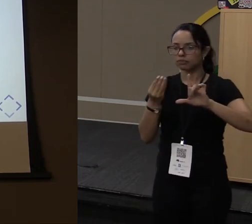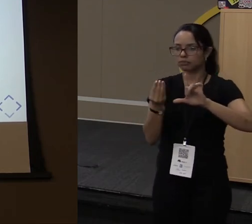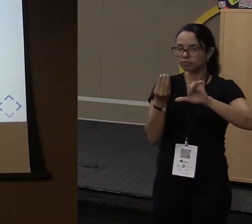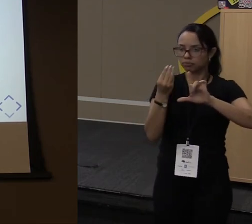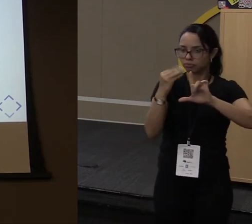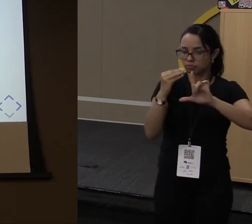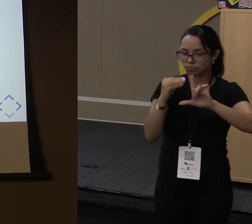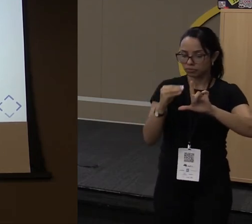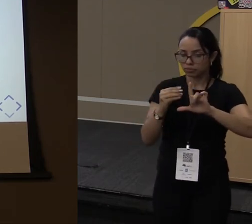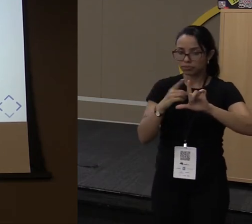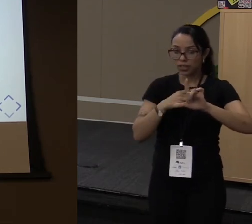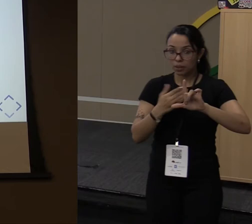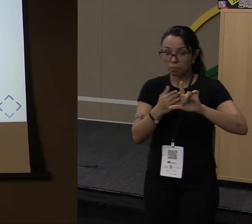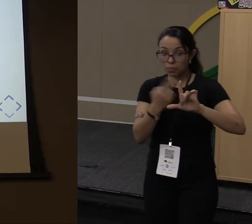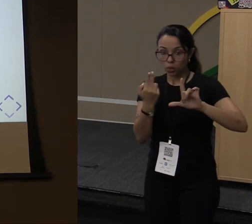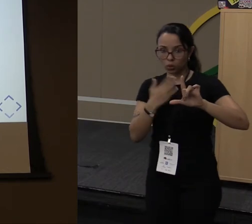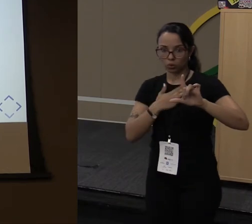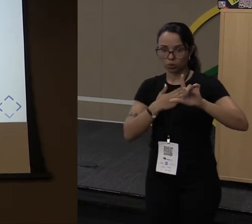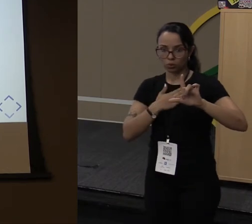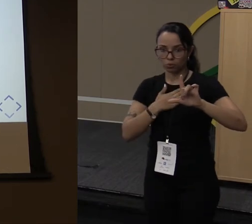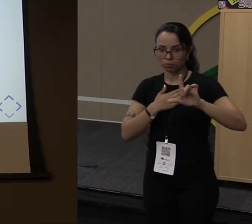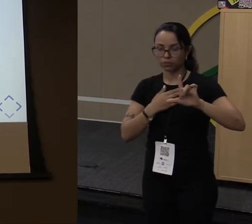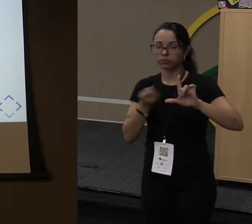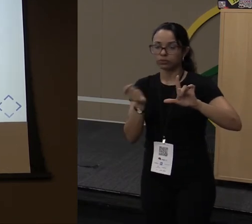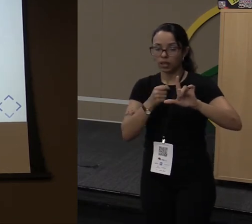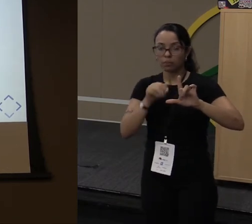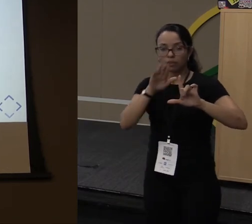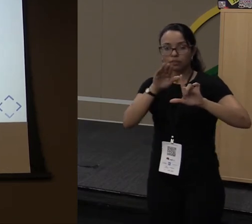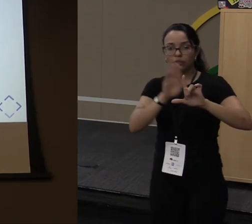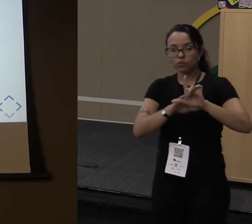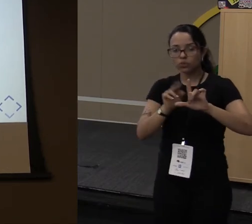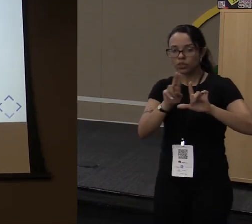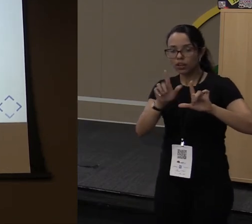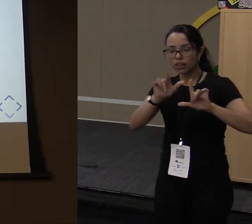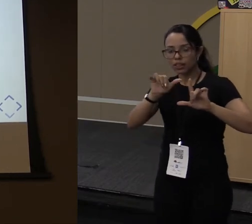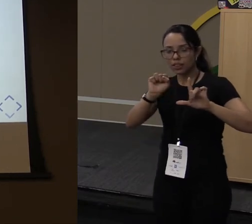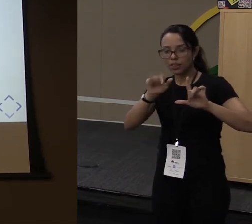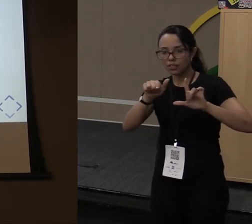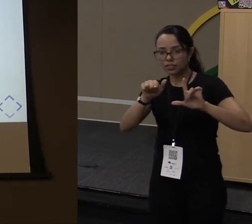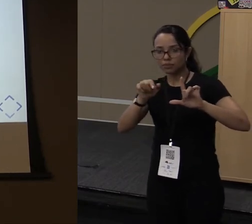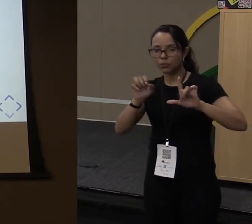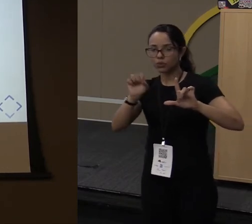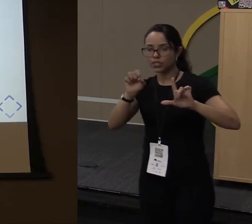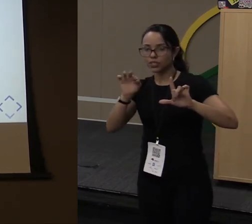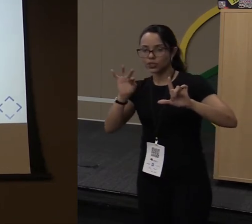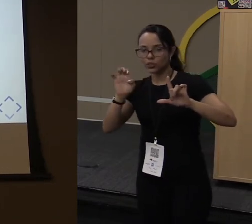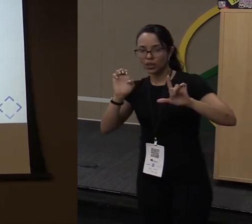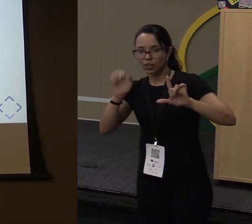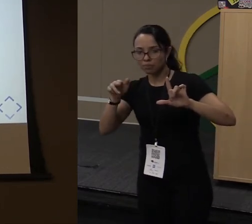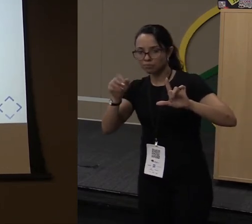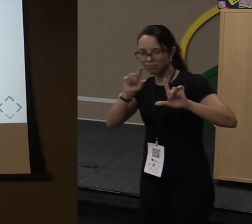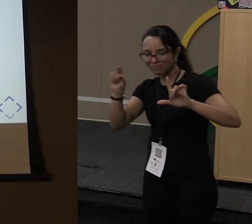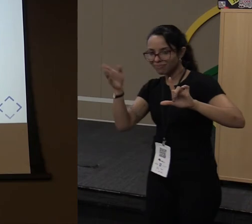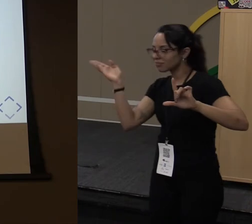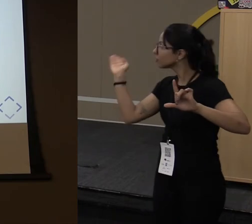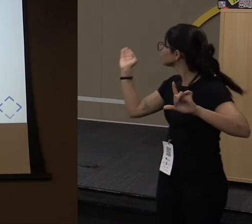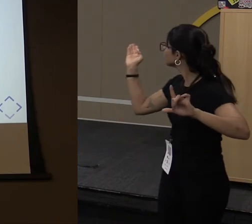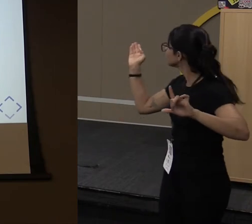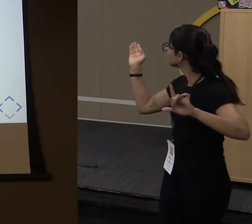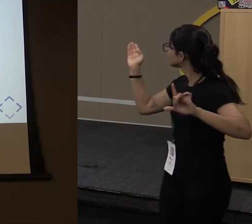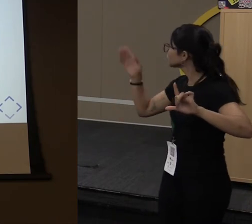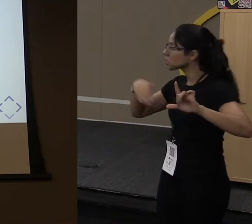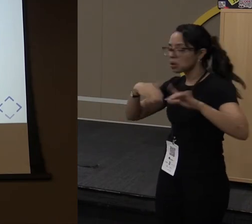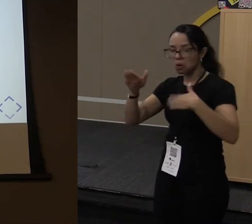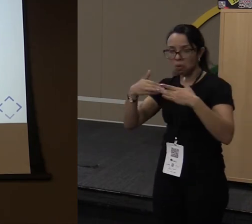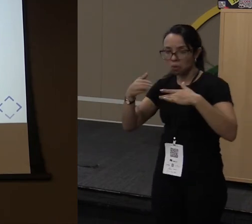Então, basicamente, agora eu posso usar list.streams.anyMatch, que é qualquer valor. E eu